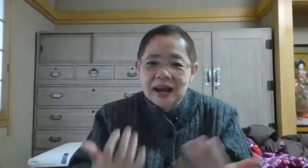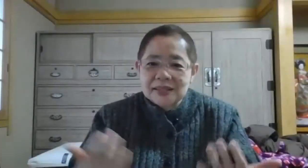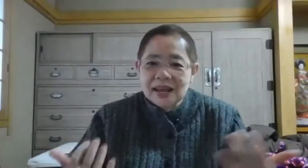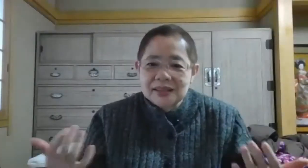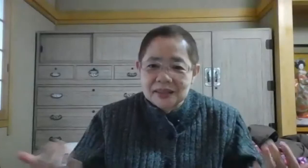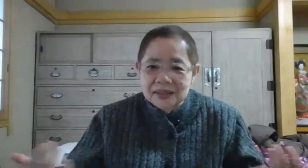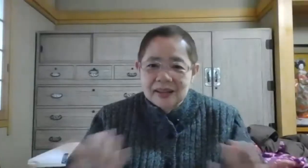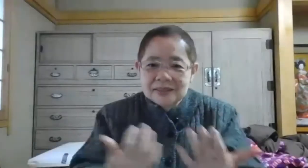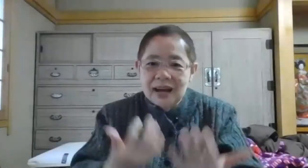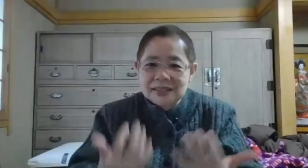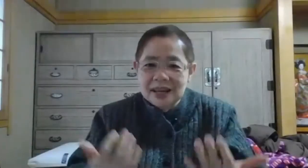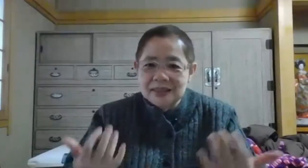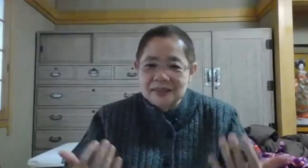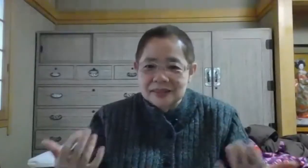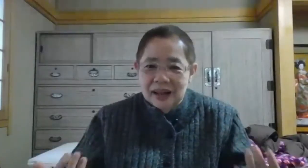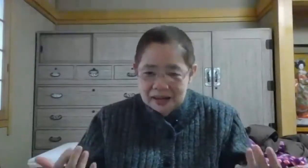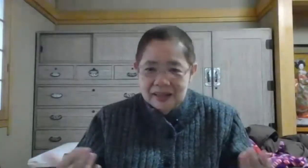が茂ってる。茂です。